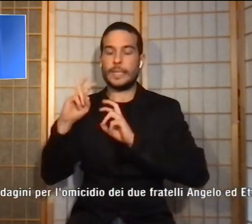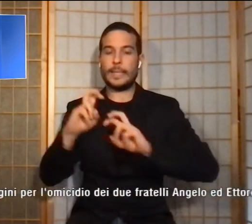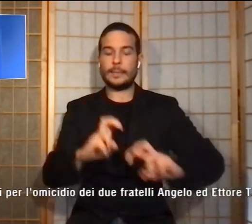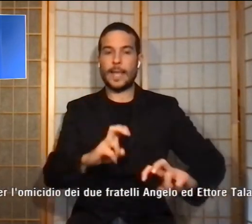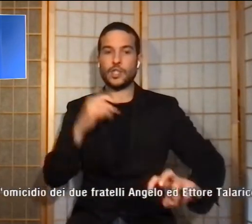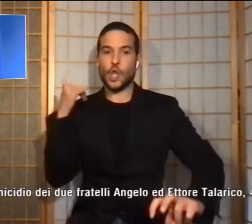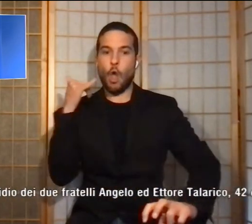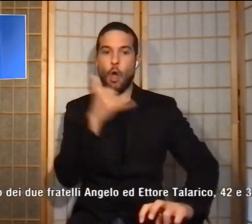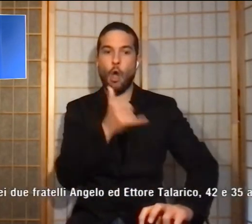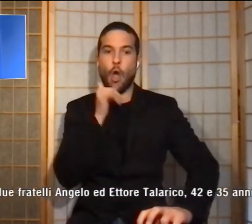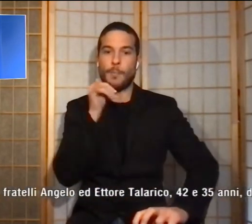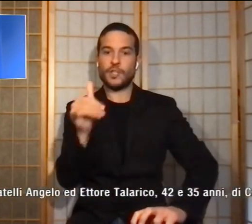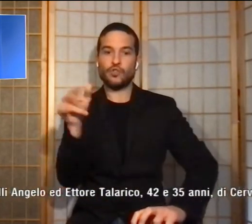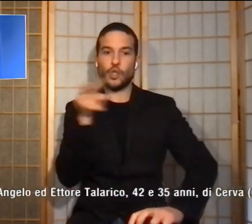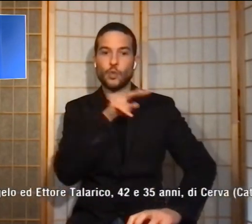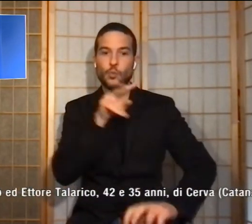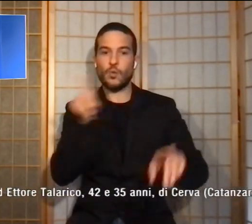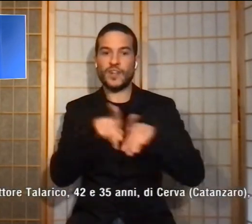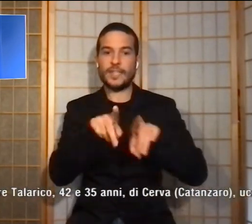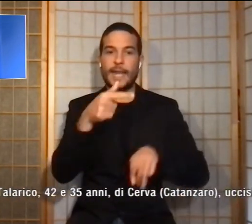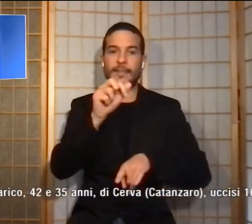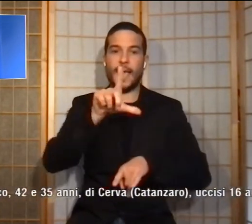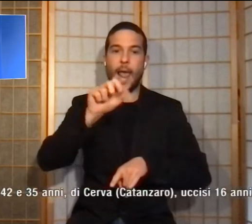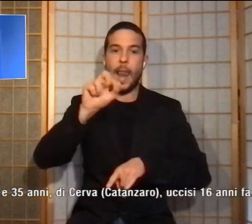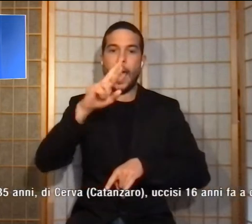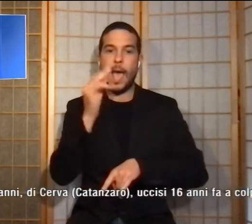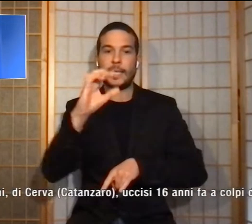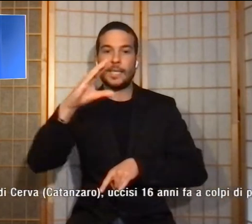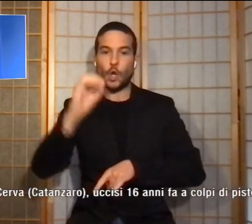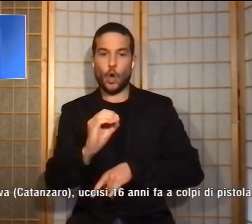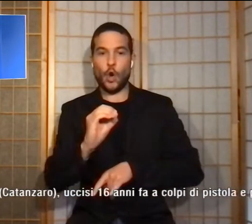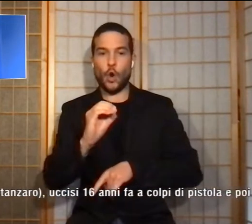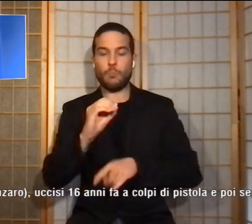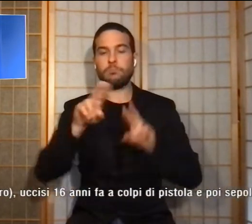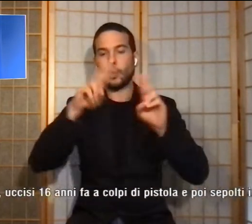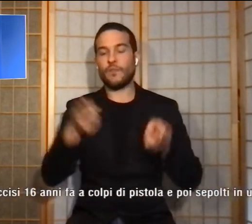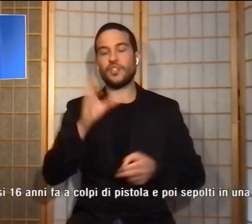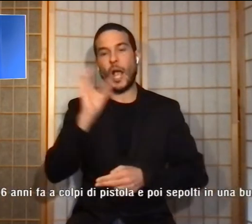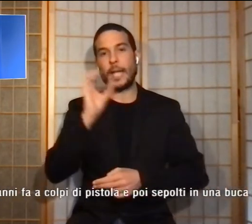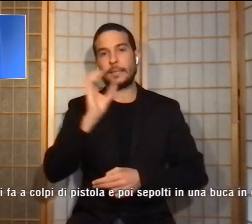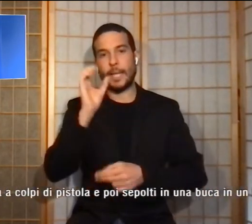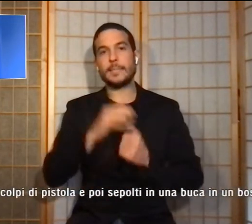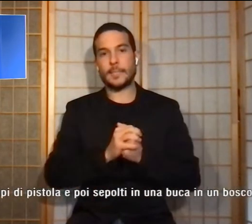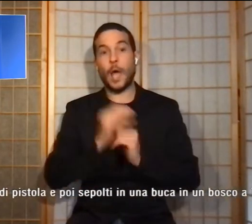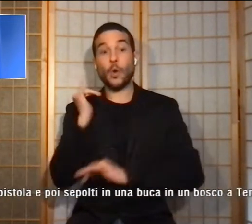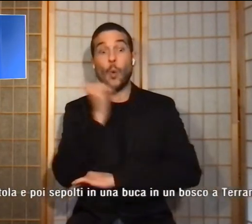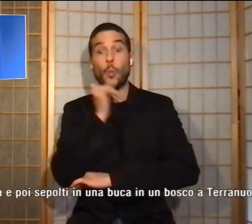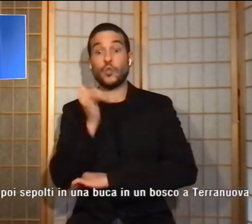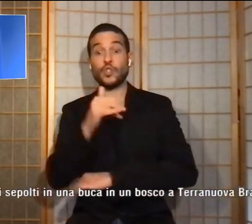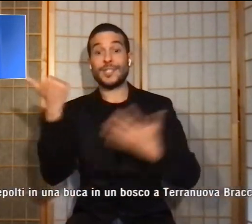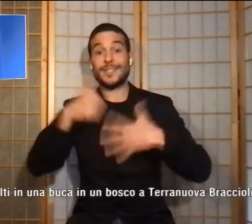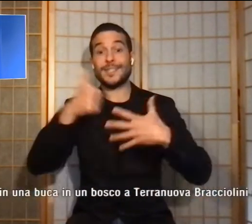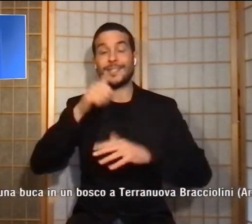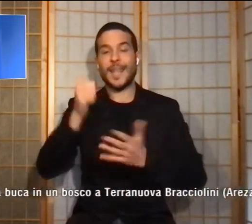due fratelli Talarico della provincia di Catanzaro. Uccisi 16 anni fa